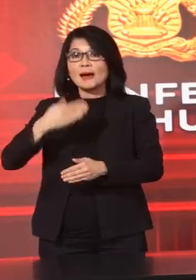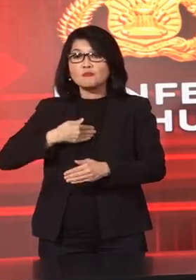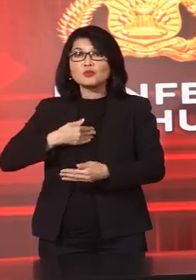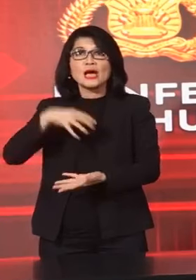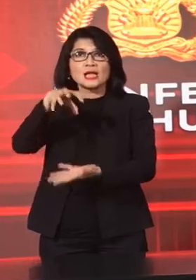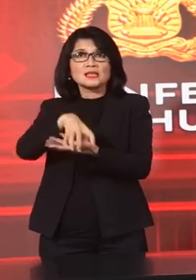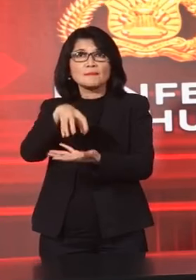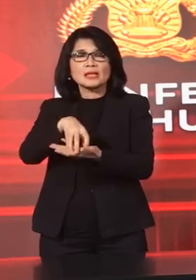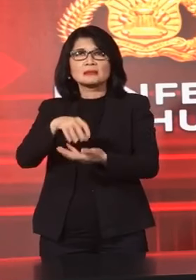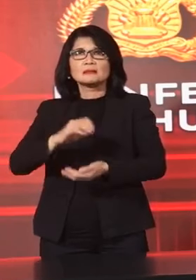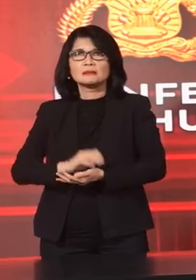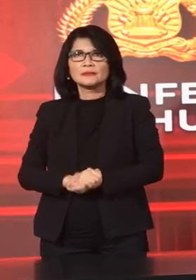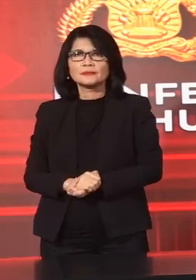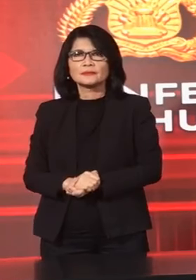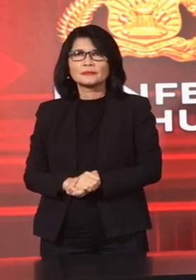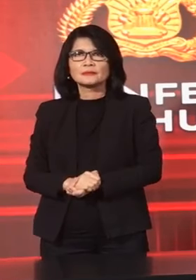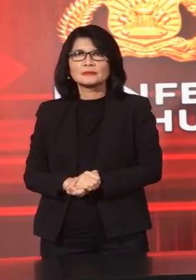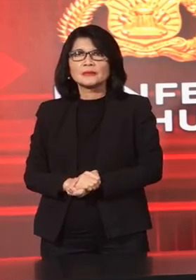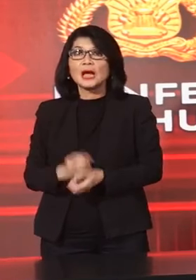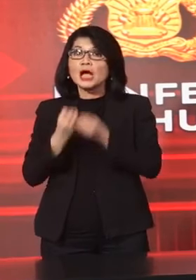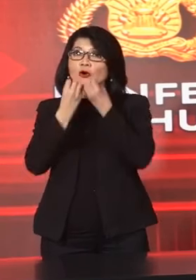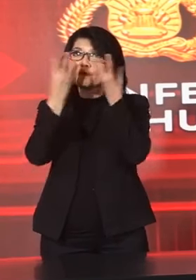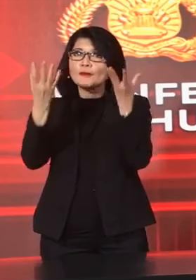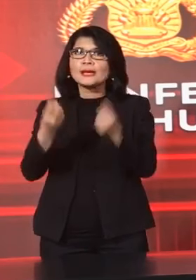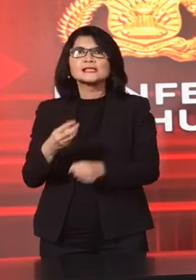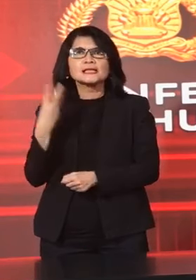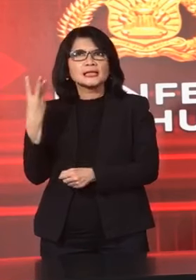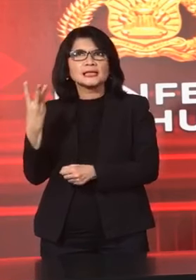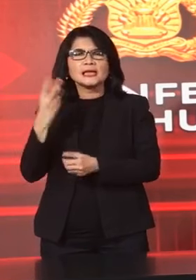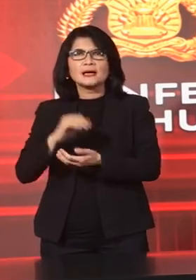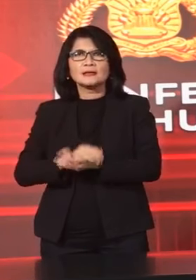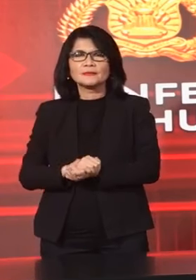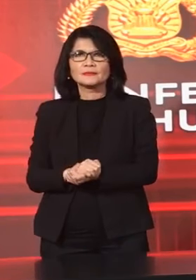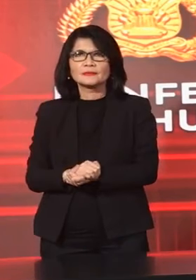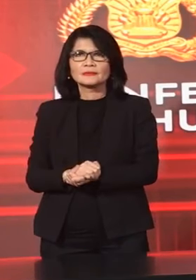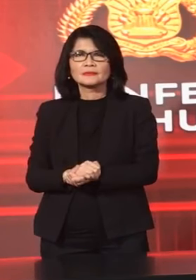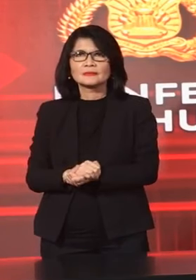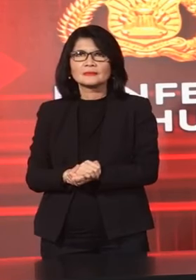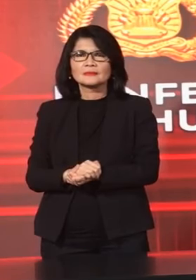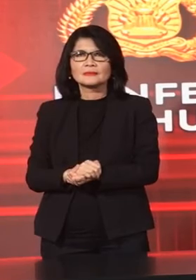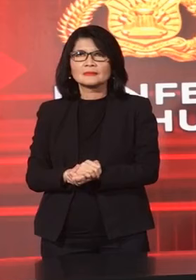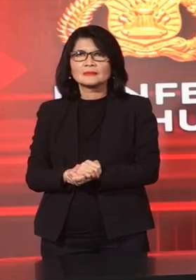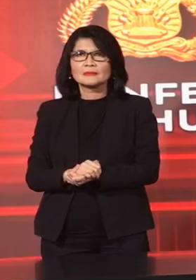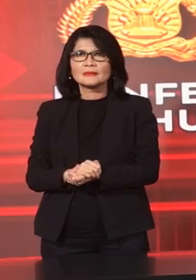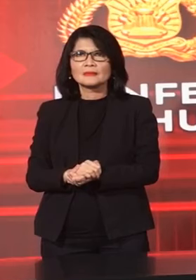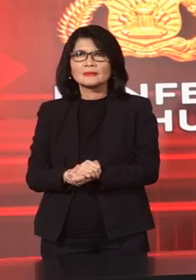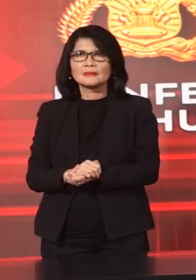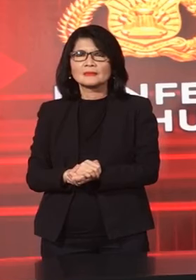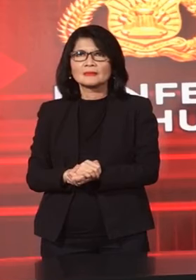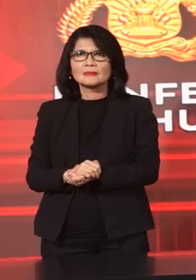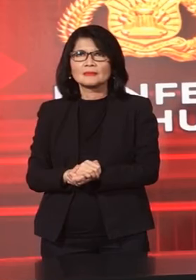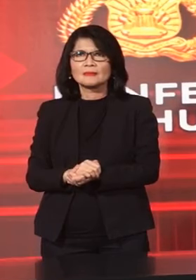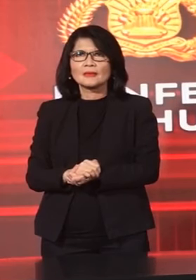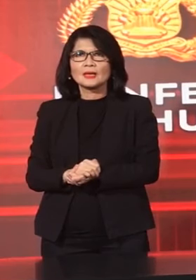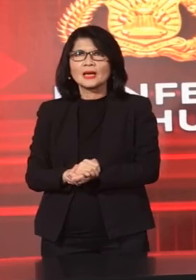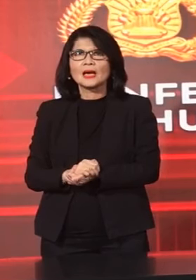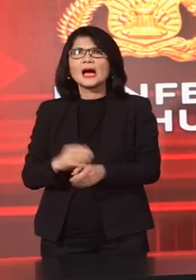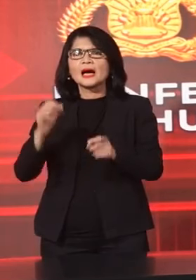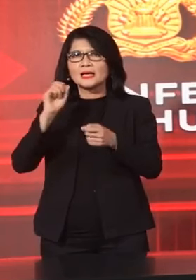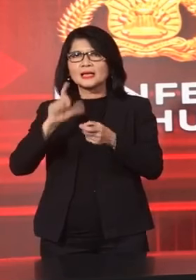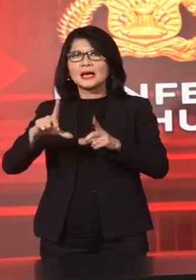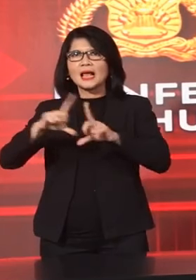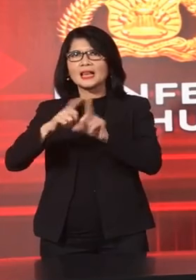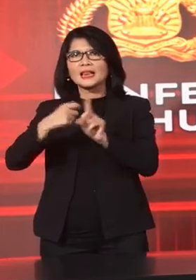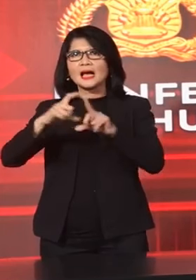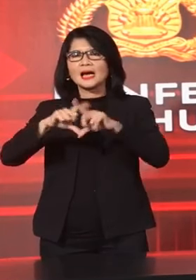Lapak Kemudian Informasi Yang Ketiga Yang Kami Sampaikan Adalah Lakal Lantas Minggu Keempat